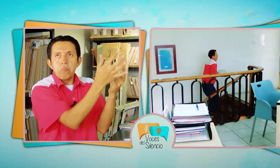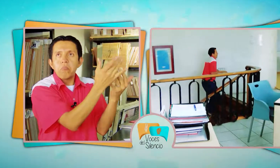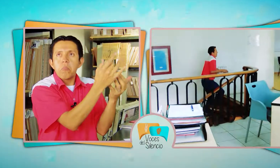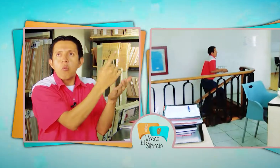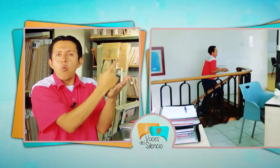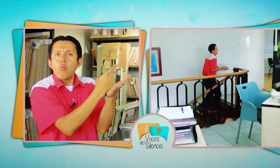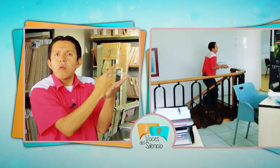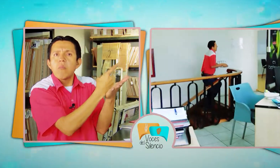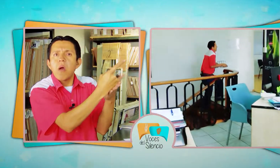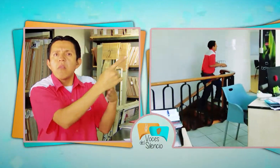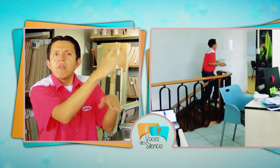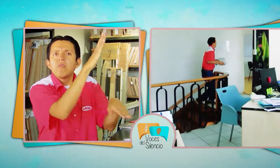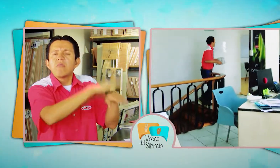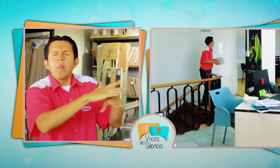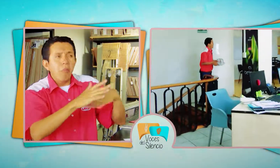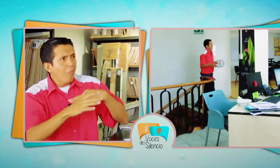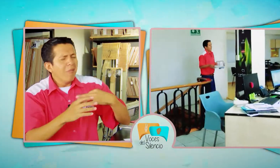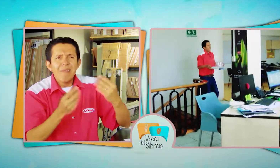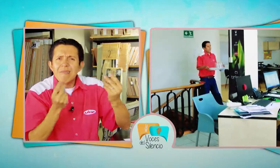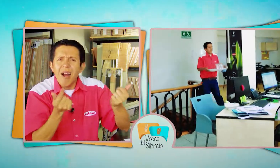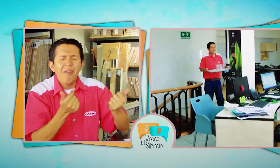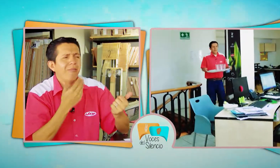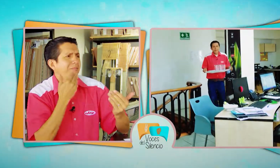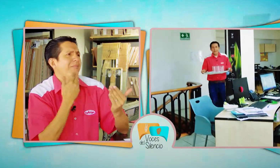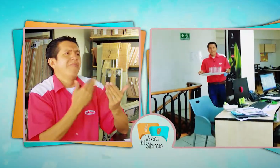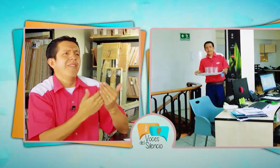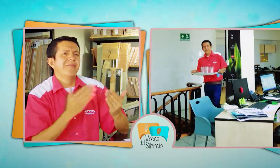A la semana de haber enviado mi carpeta me llamaron.